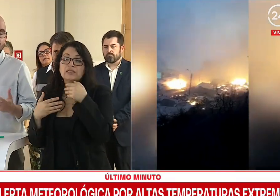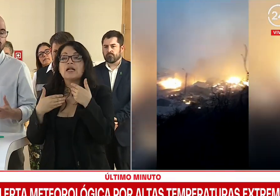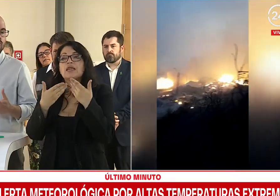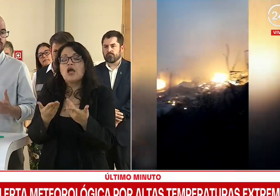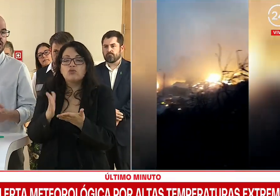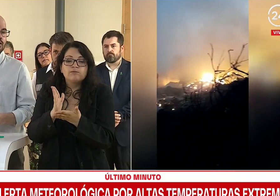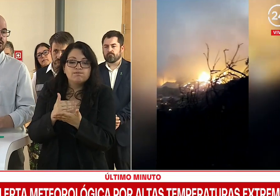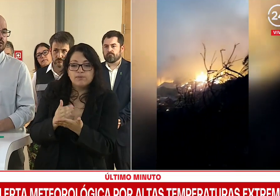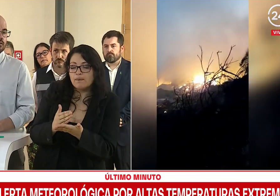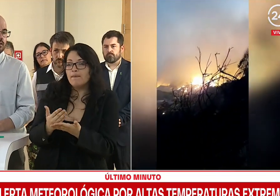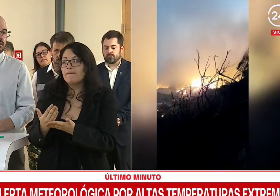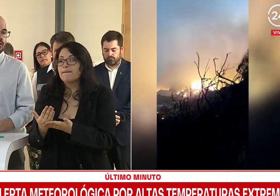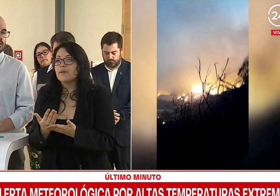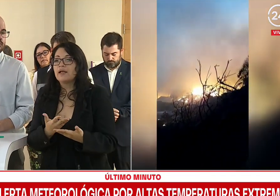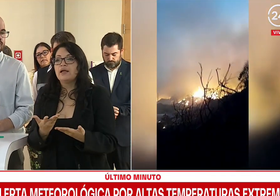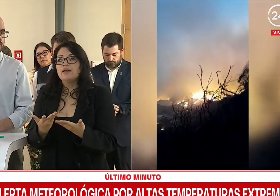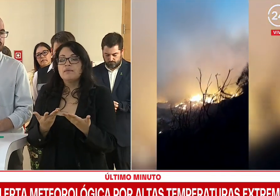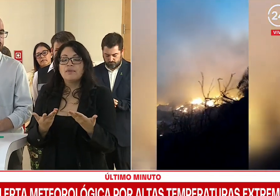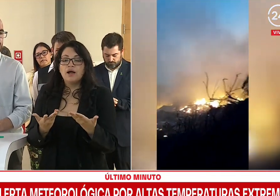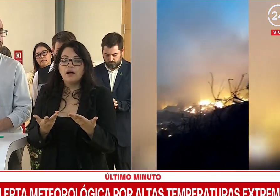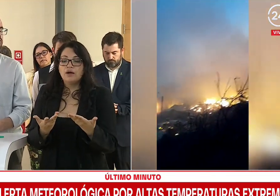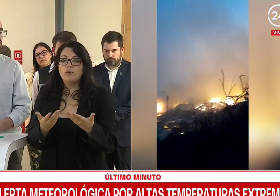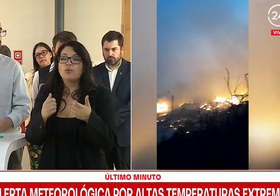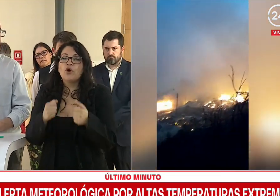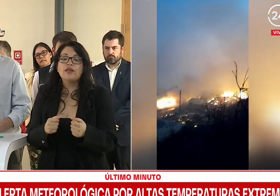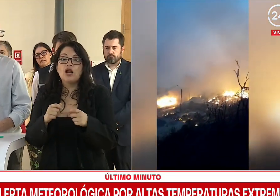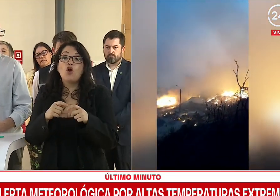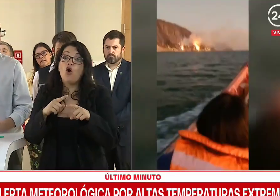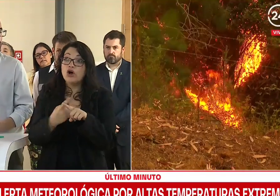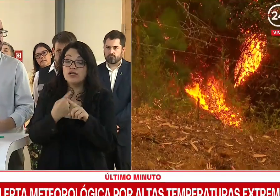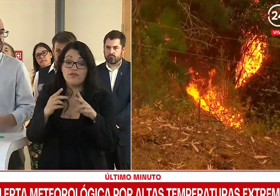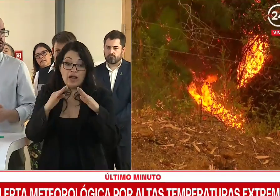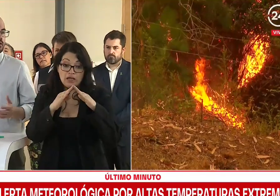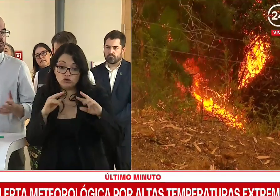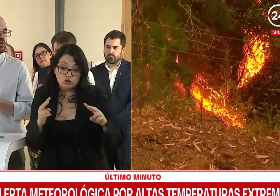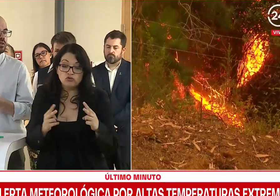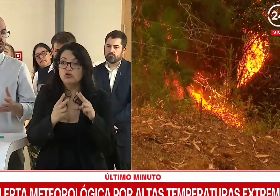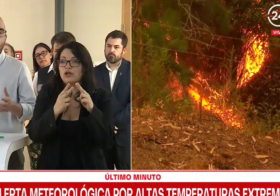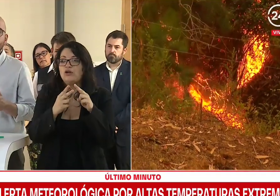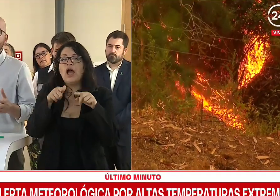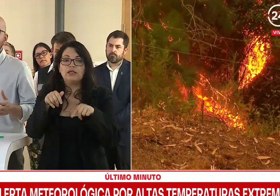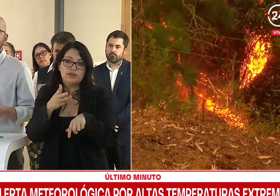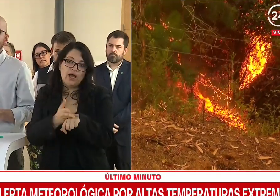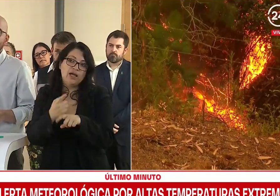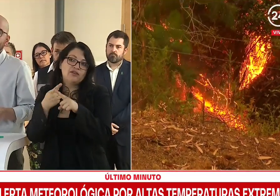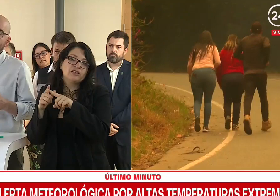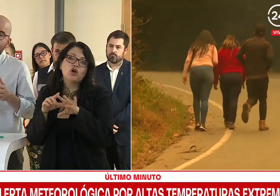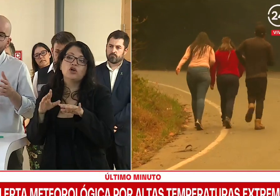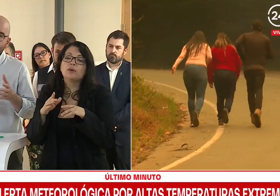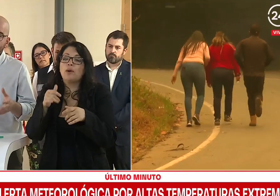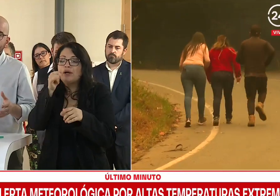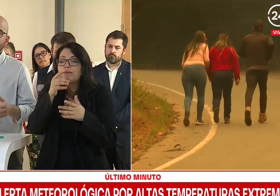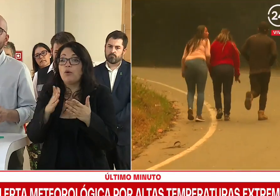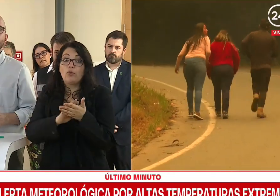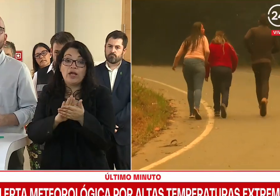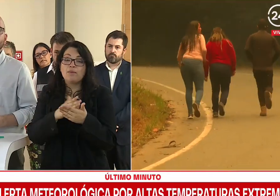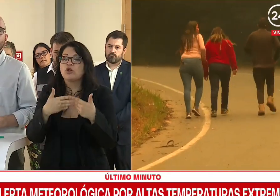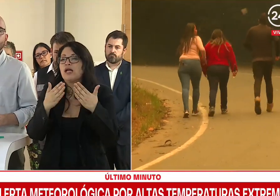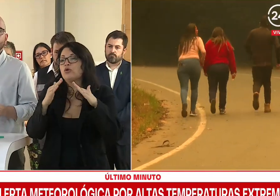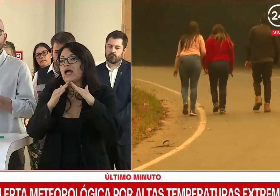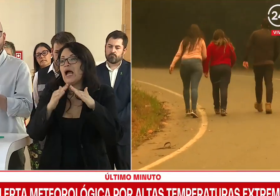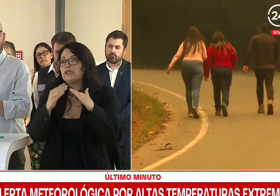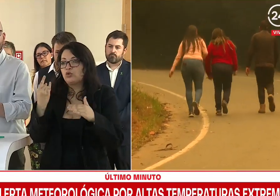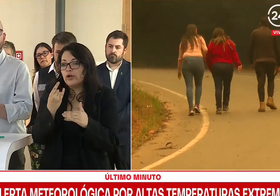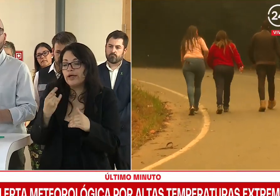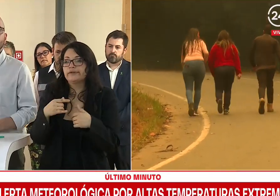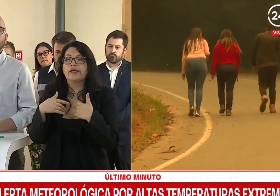programación, un plan de reconstrucción en aquellos lugares y ahí se dispone de distintos elementos transitorios, viviendas de emergencia, por